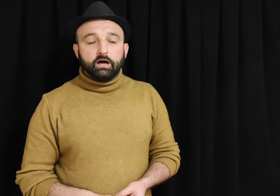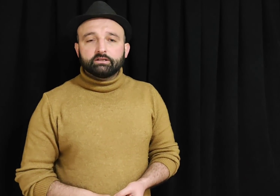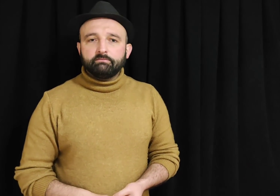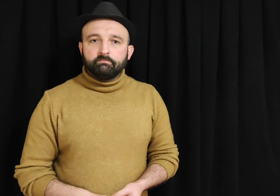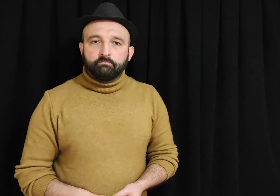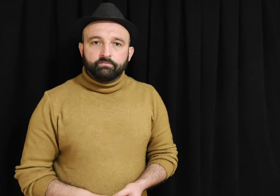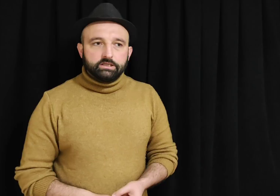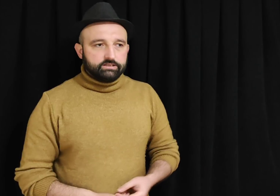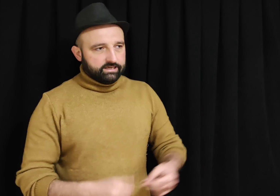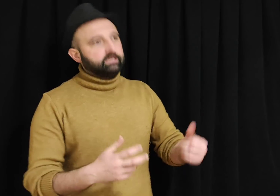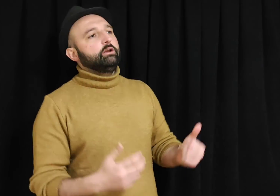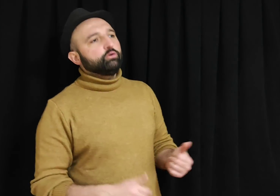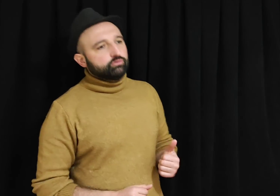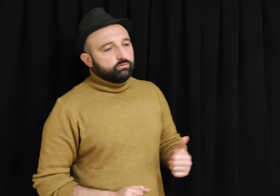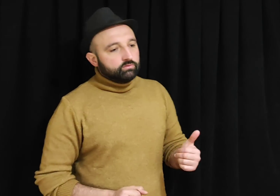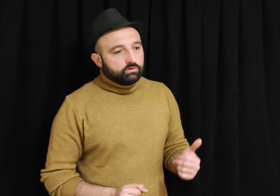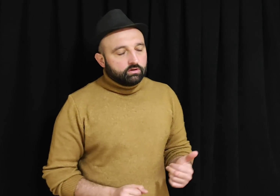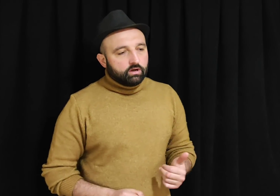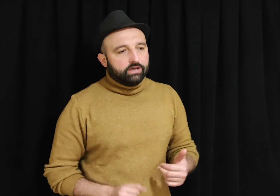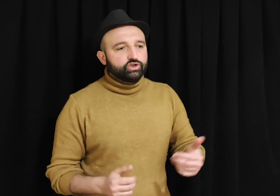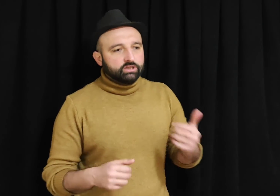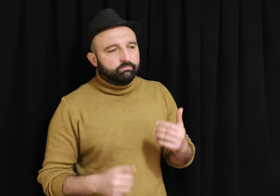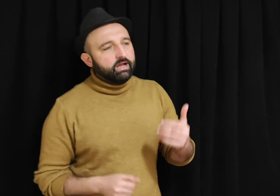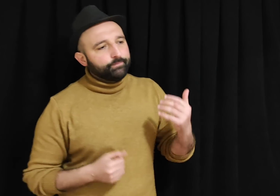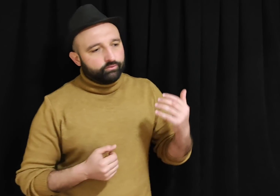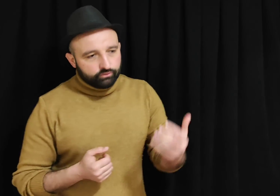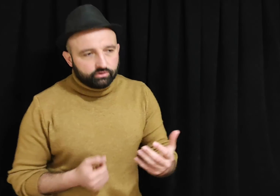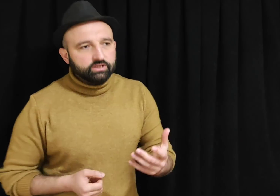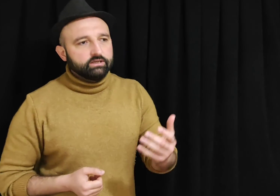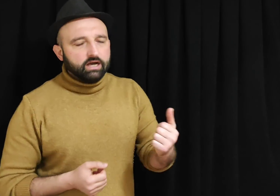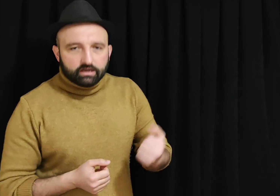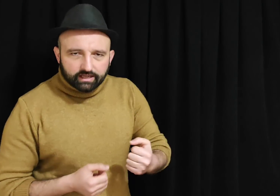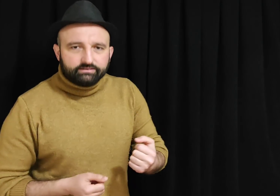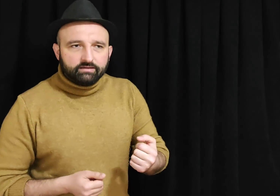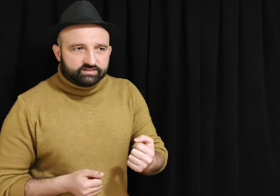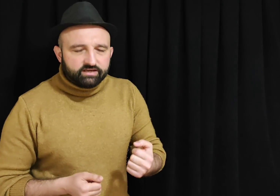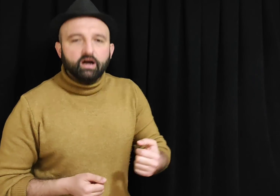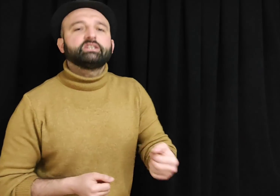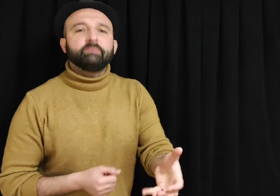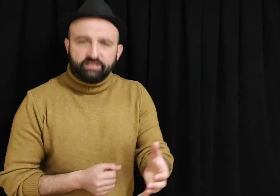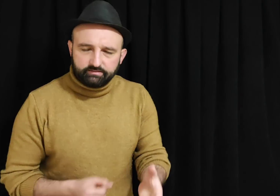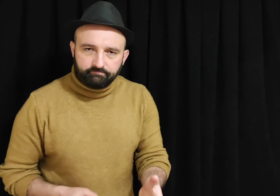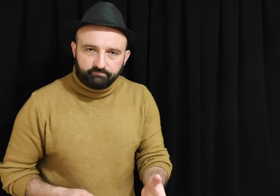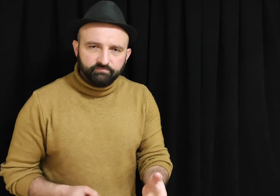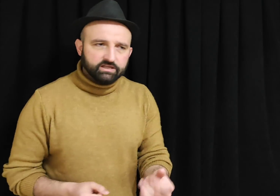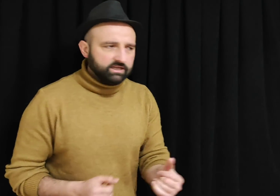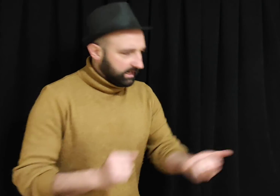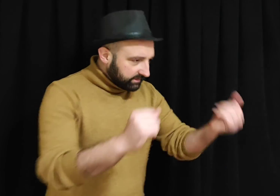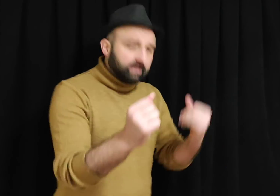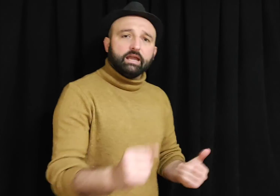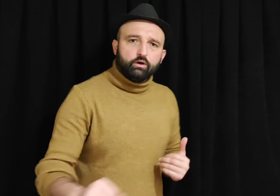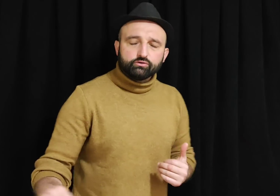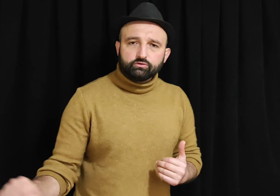adam sen geliyorsun açıklama yapıyor. Diyor ki yakalarsam seni hadım ederim. İnadına geliyorsun.